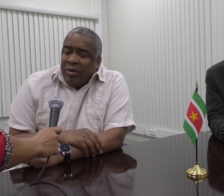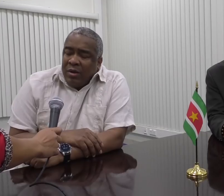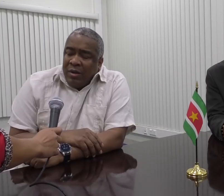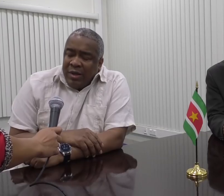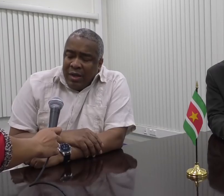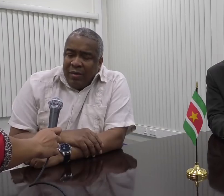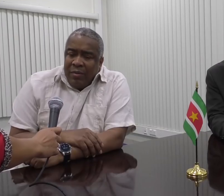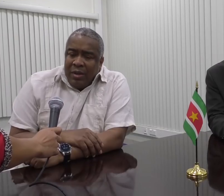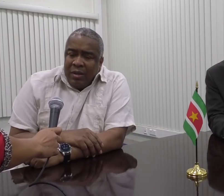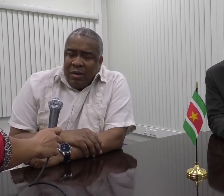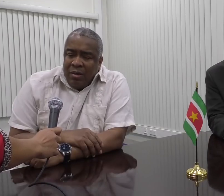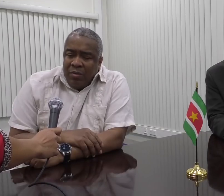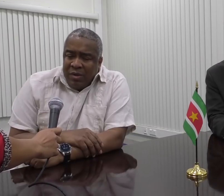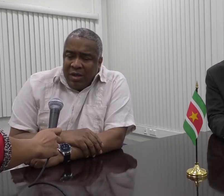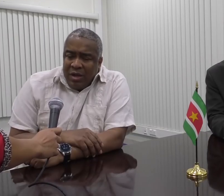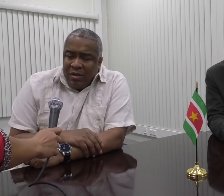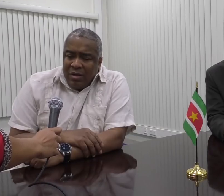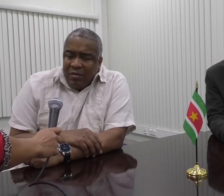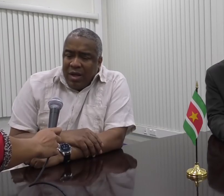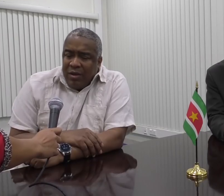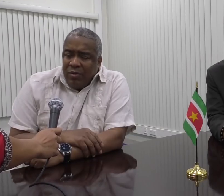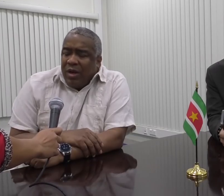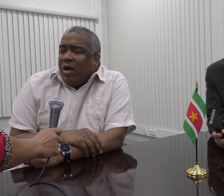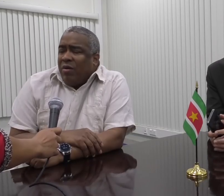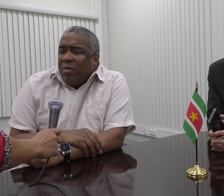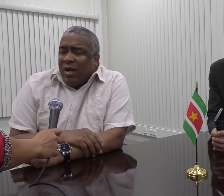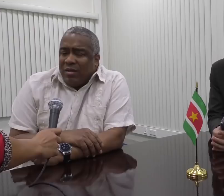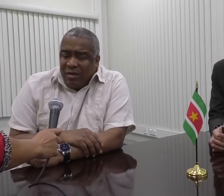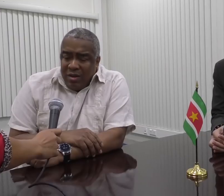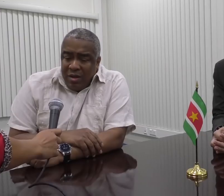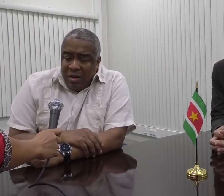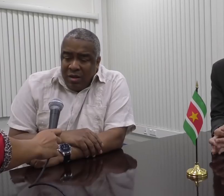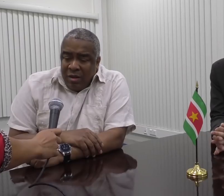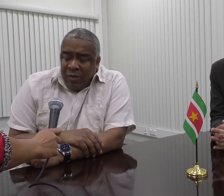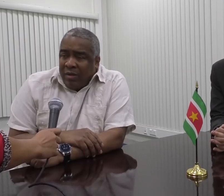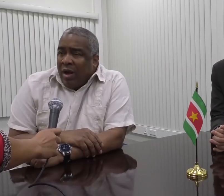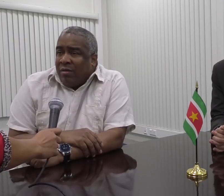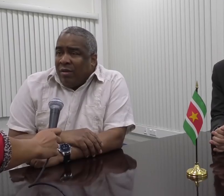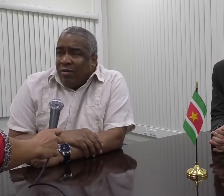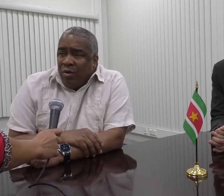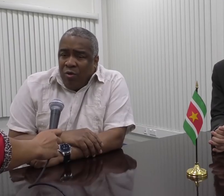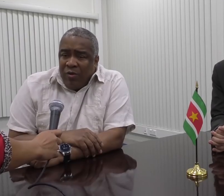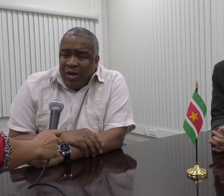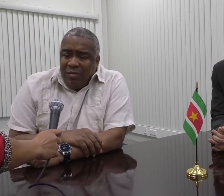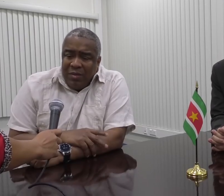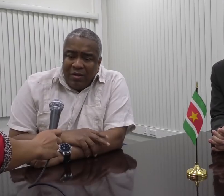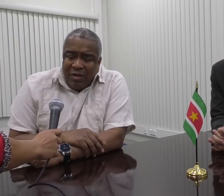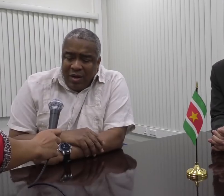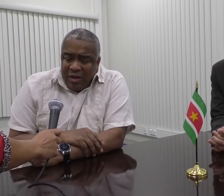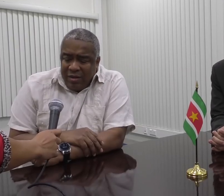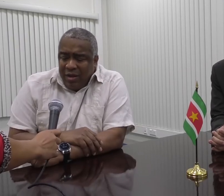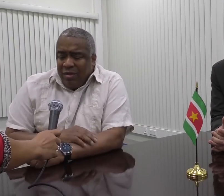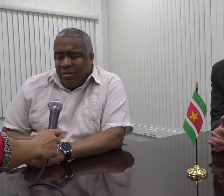wij willen het keren. Ik moet zeggen dat na twee dagen van praten waarin zijn actie zullen overgaan.